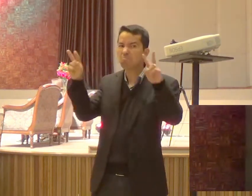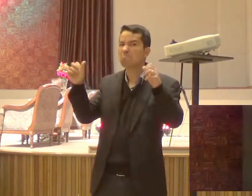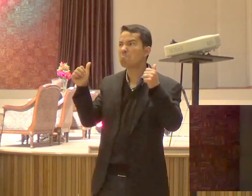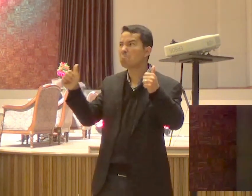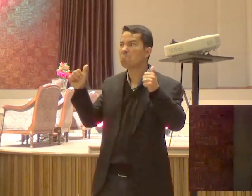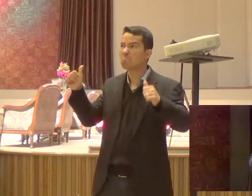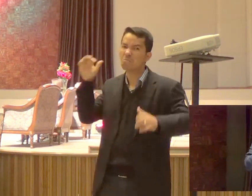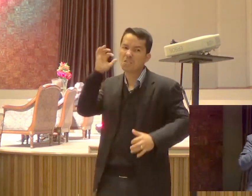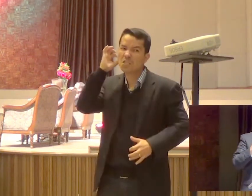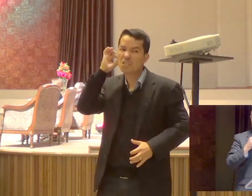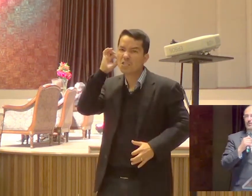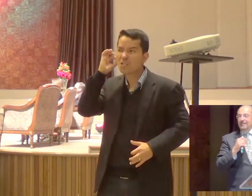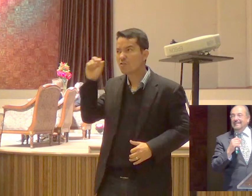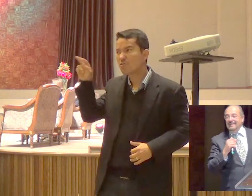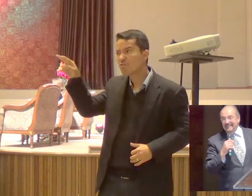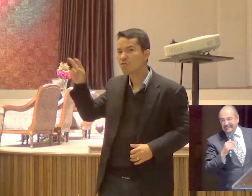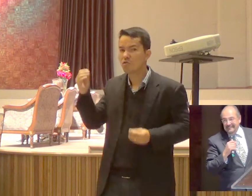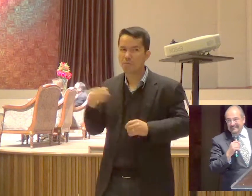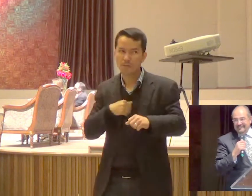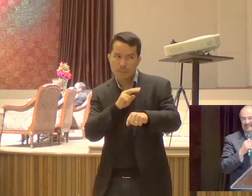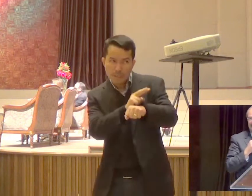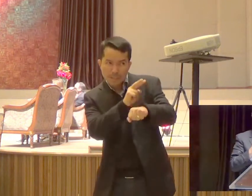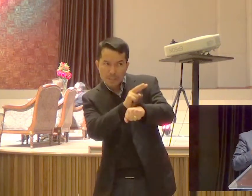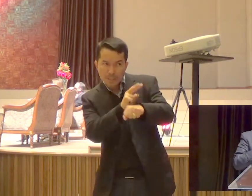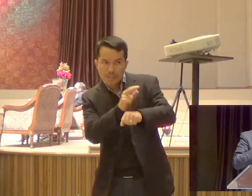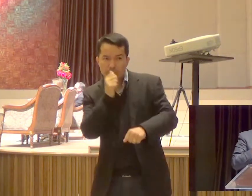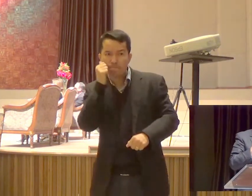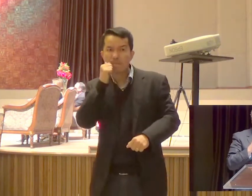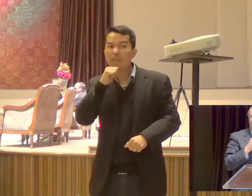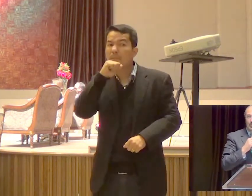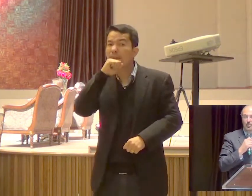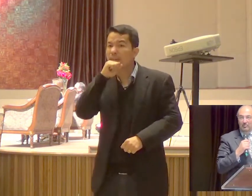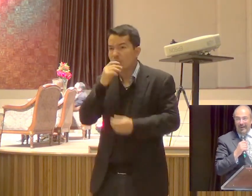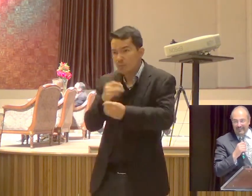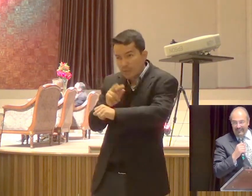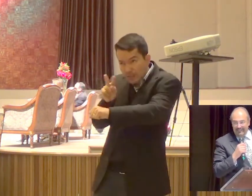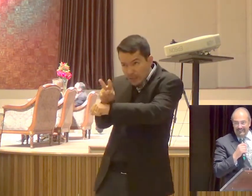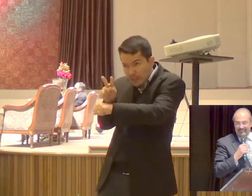De como você tratou A mãe deles Como você tratou O pai deles